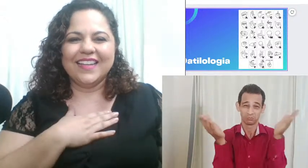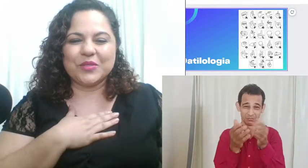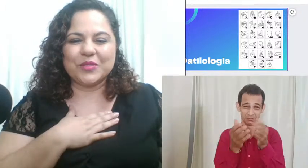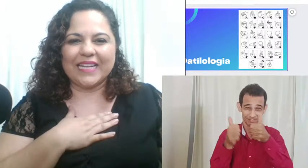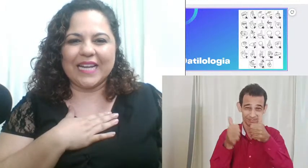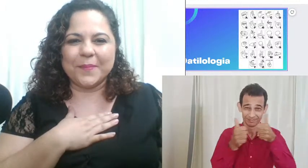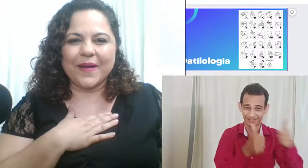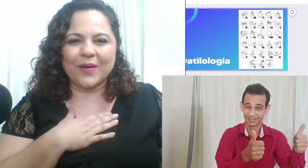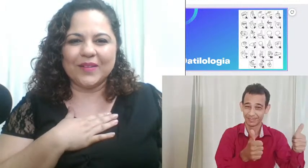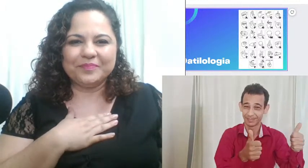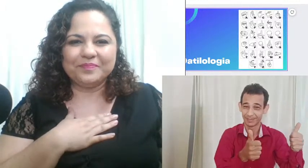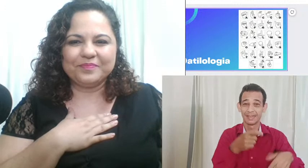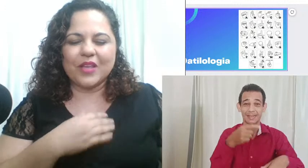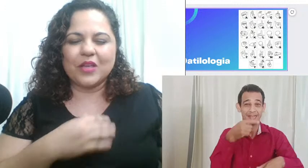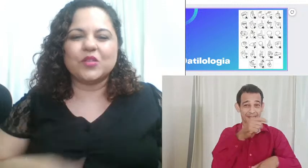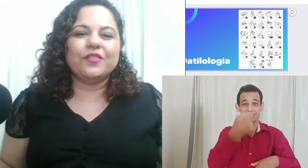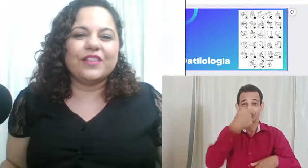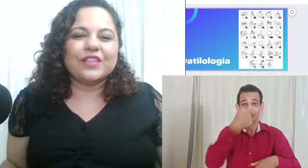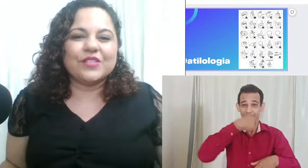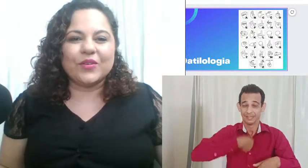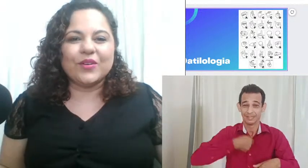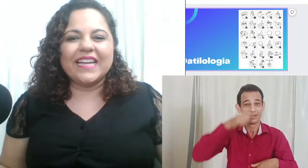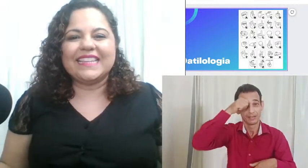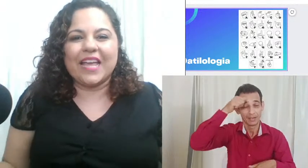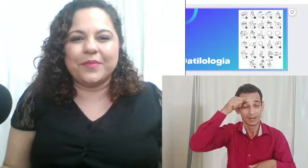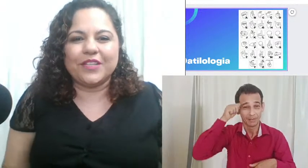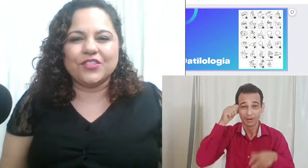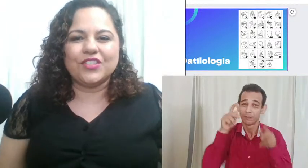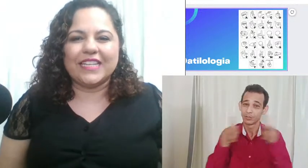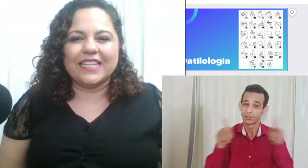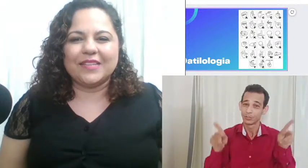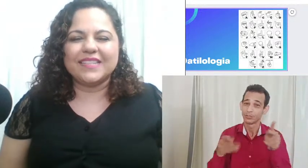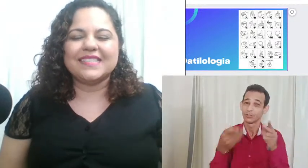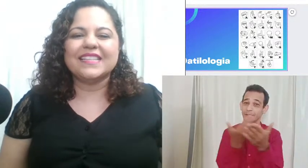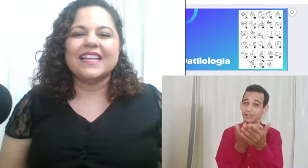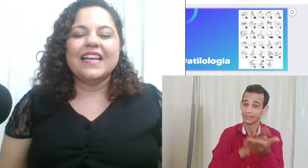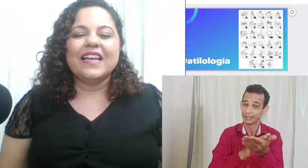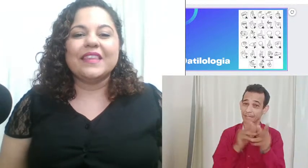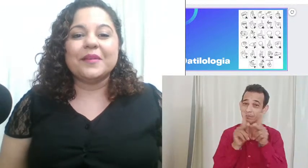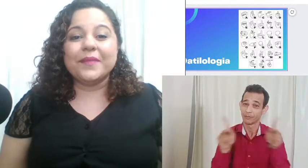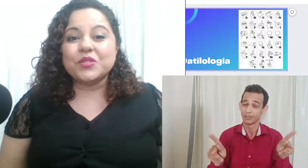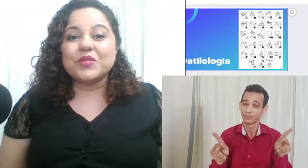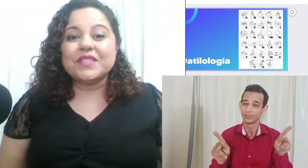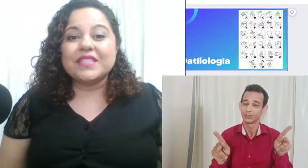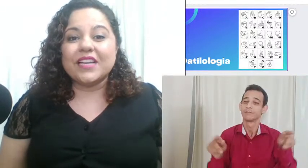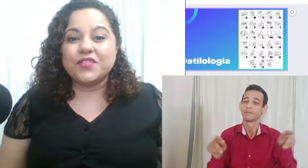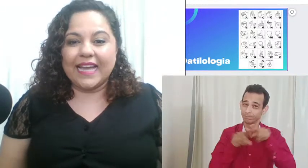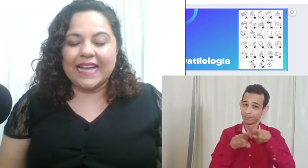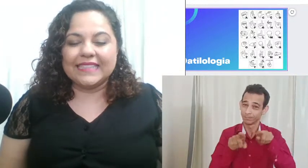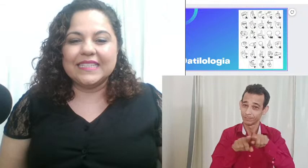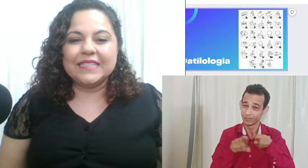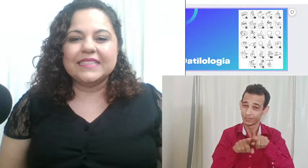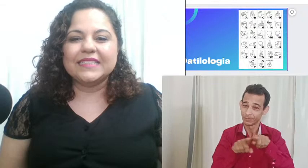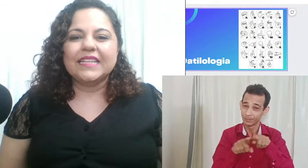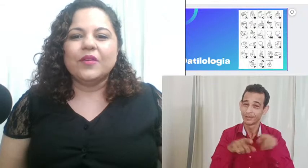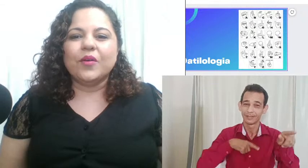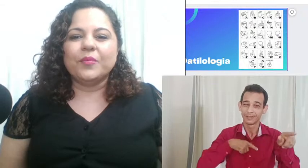sou Ana Paula, eu sou professora e intérprete de Libras. Também sou certificada como